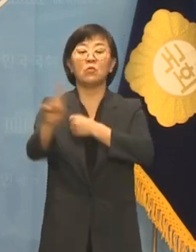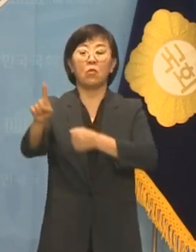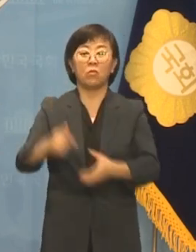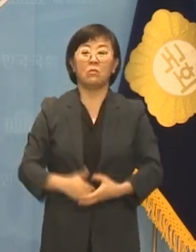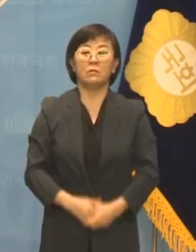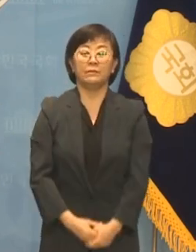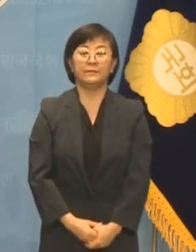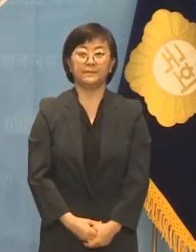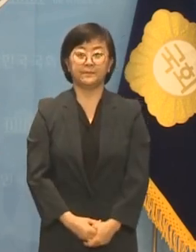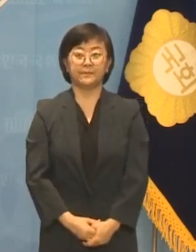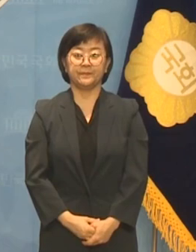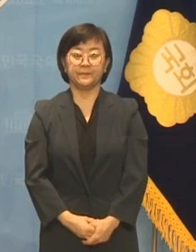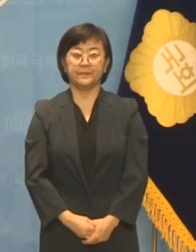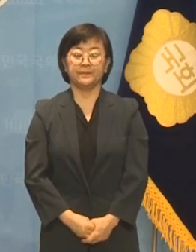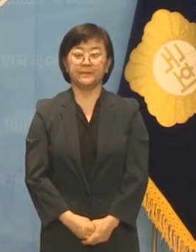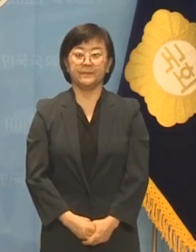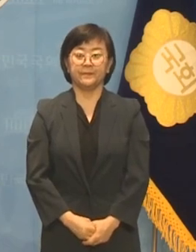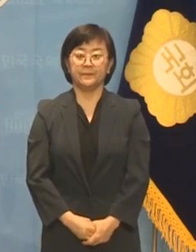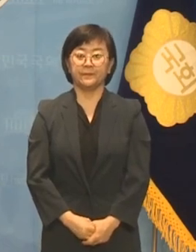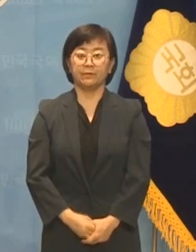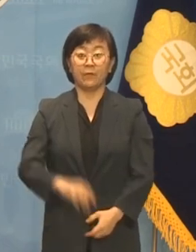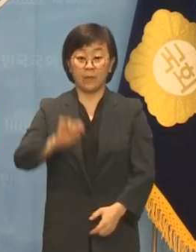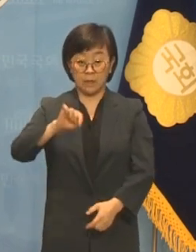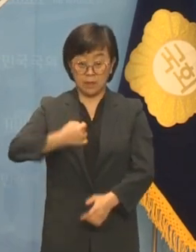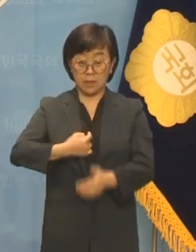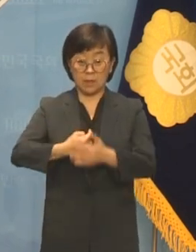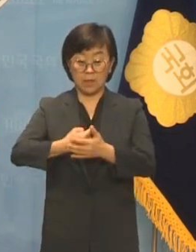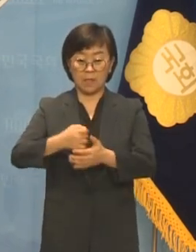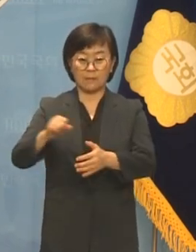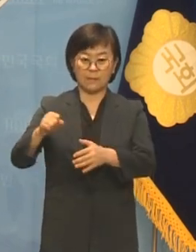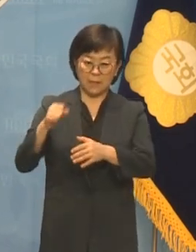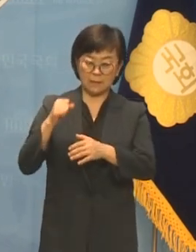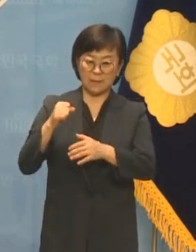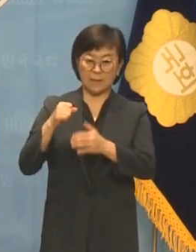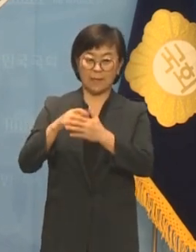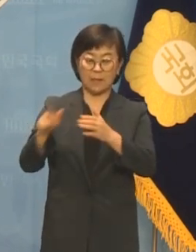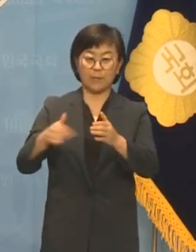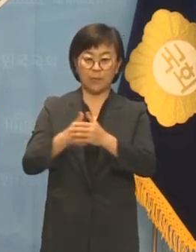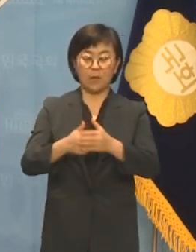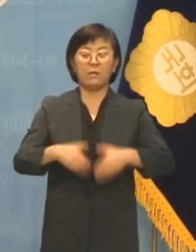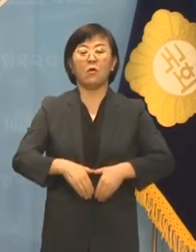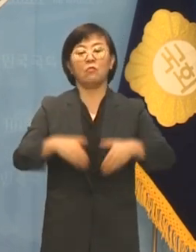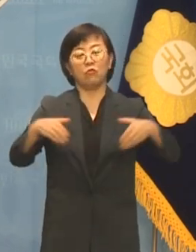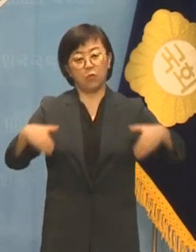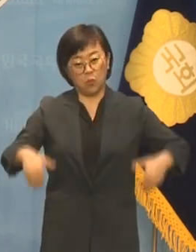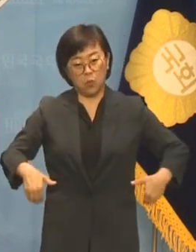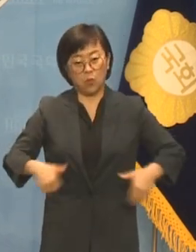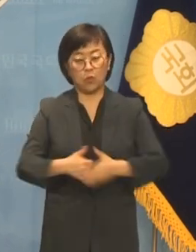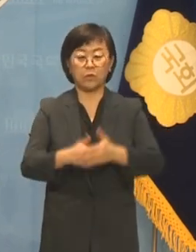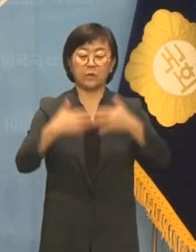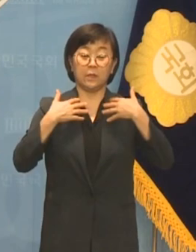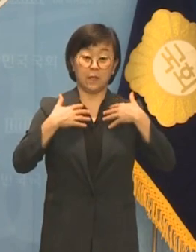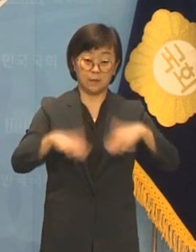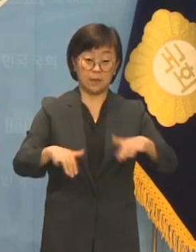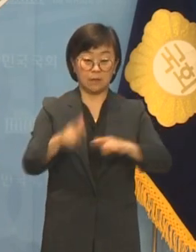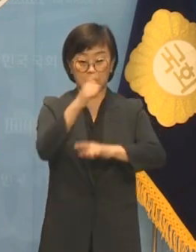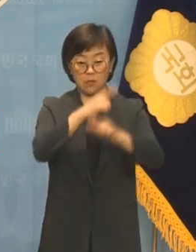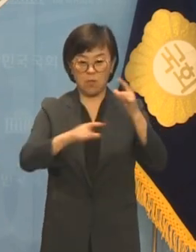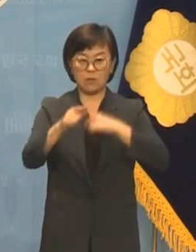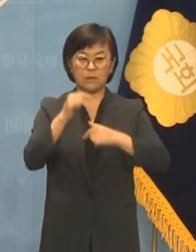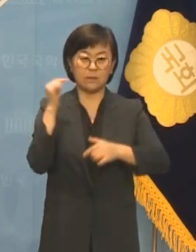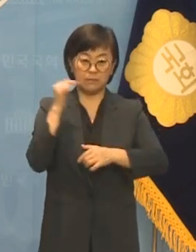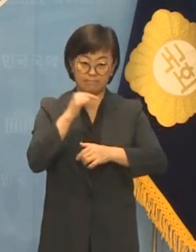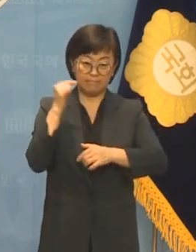무엇입니까? 자신과 강자에게는 한없이 관대하고 약자에게는 더없이